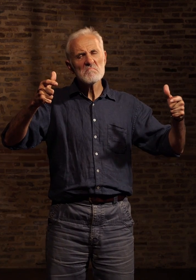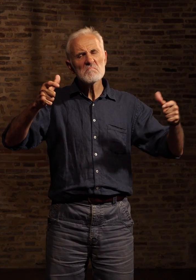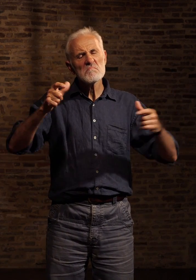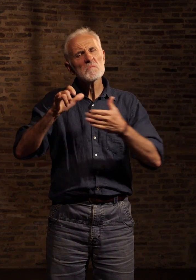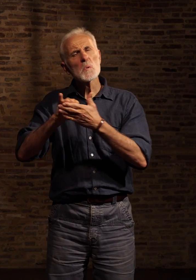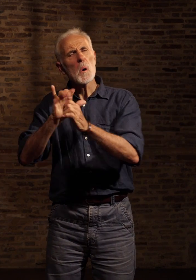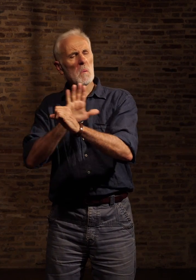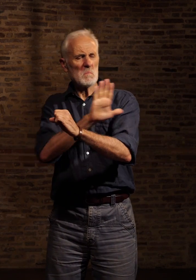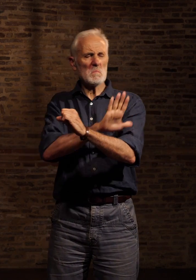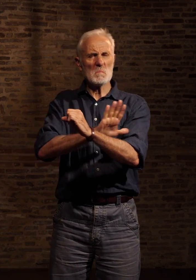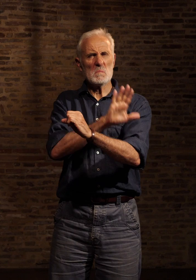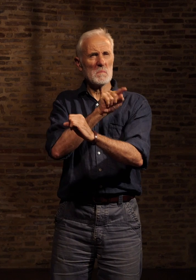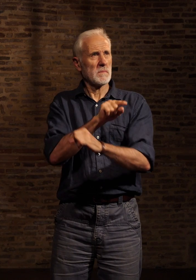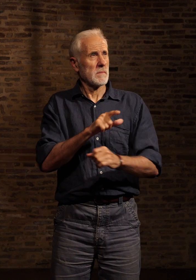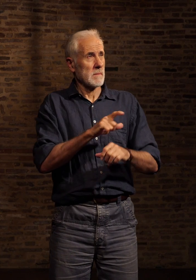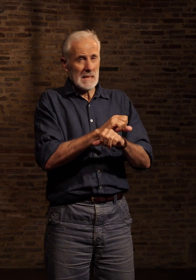Un épouvantable trou à ras